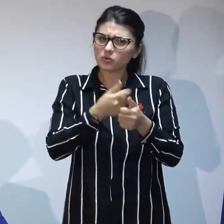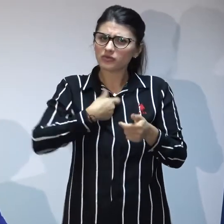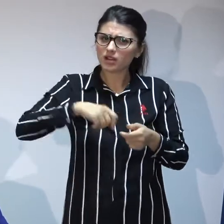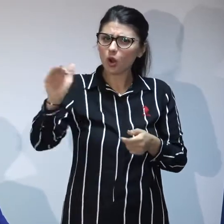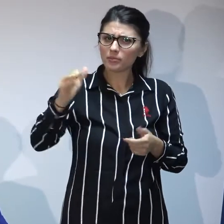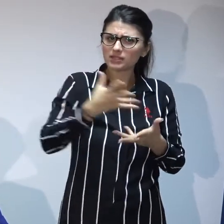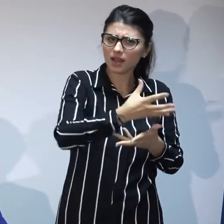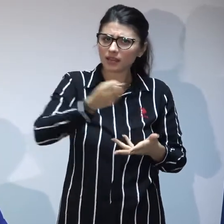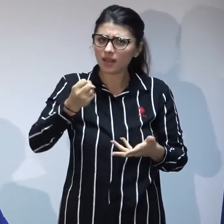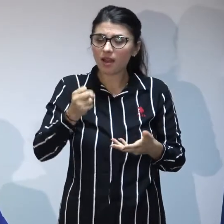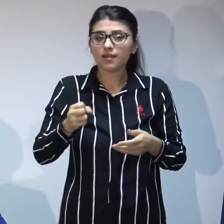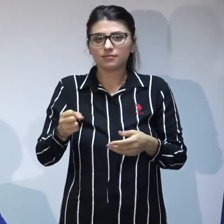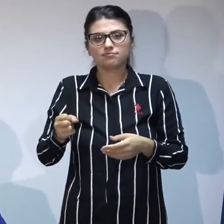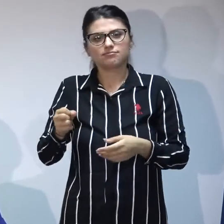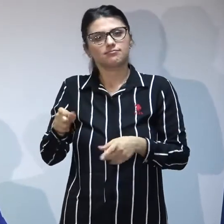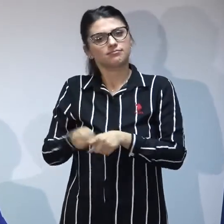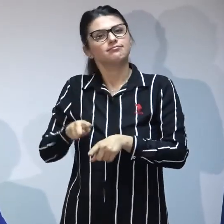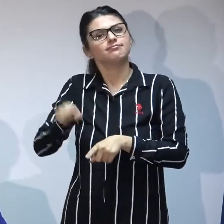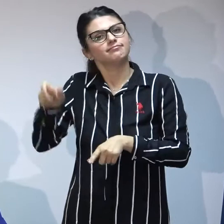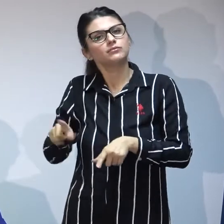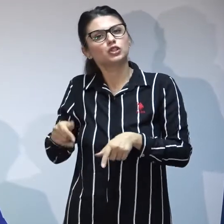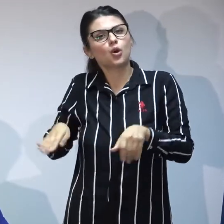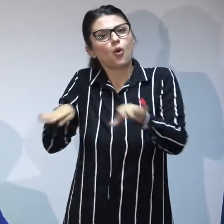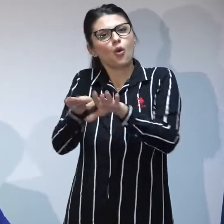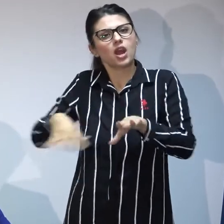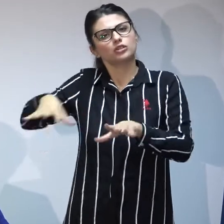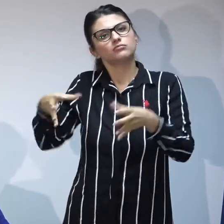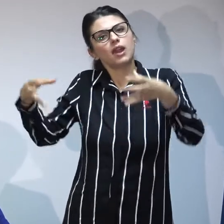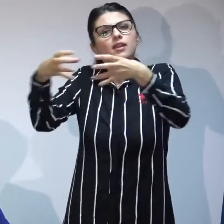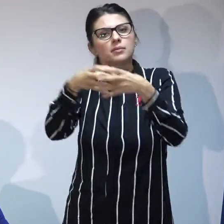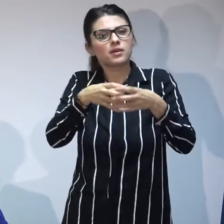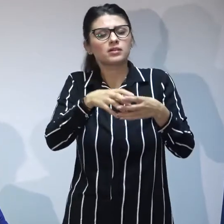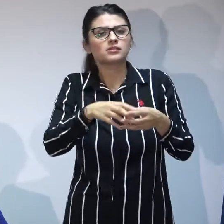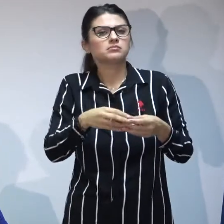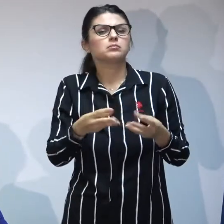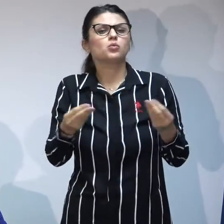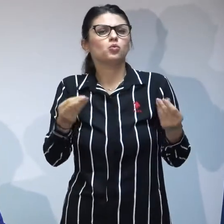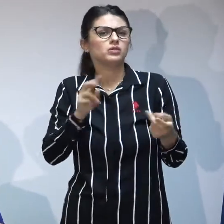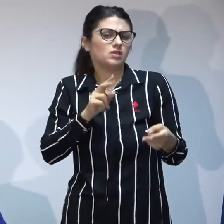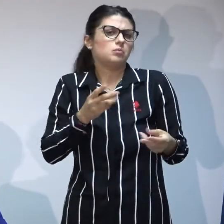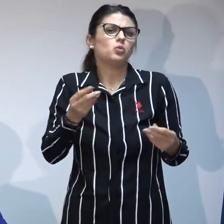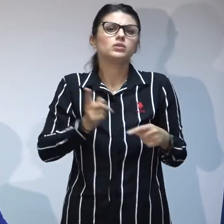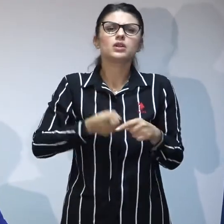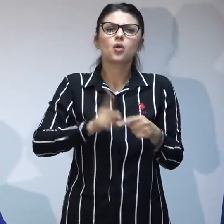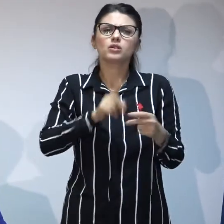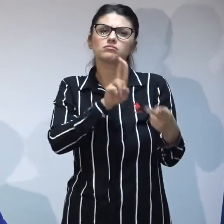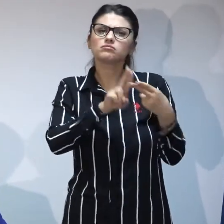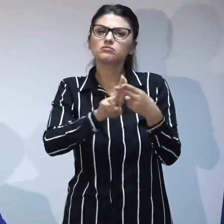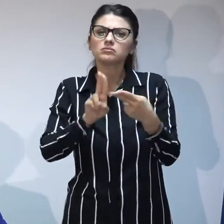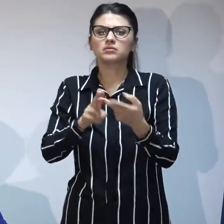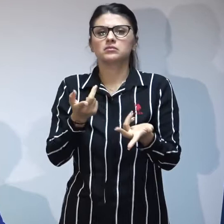eu cât și colegii mei din autoritate am avut nenumărate întâlniri, discuții online